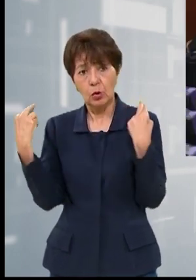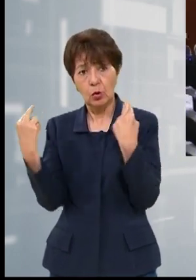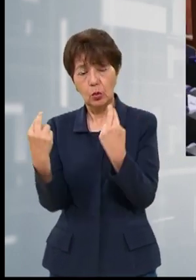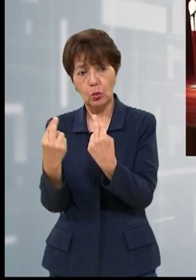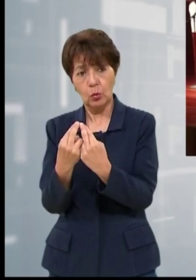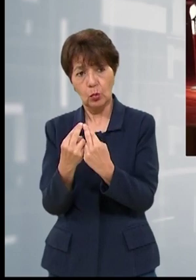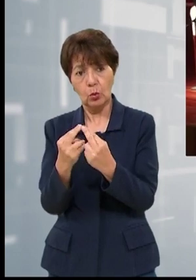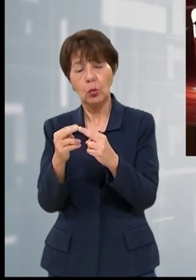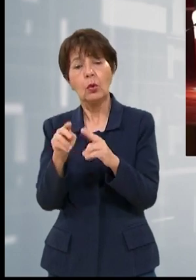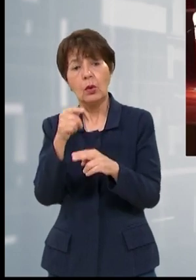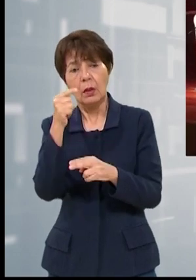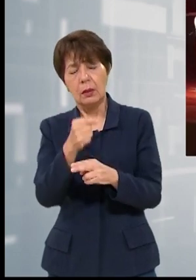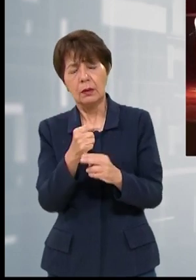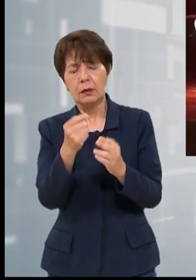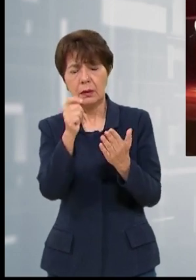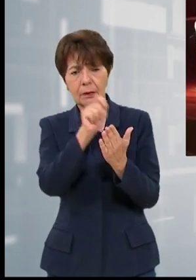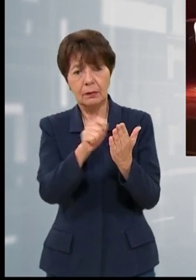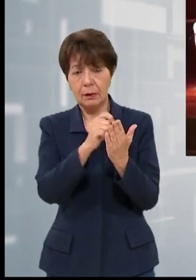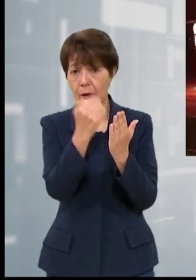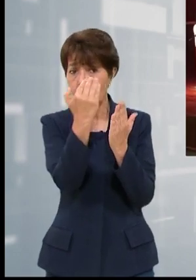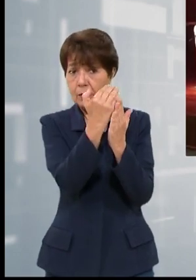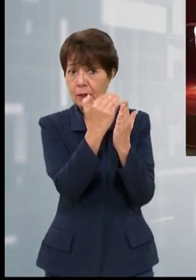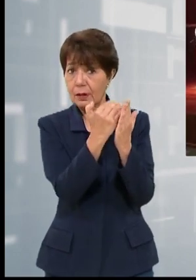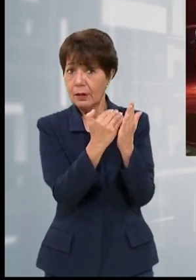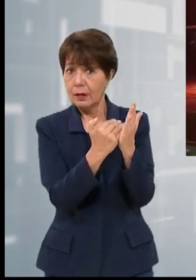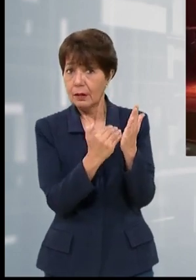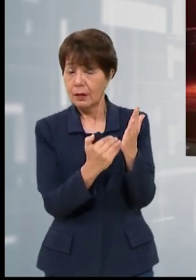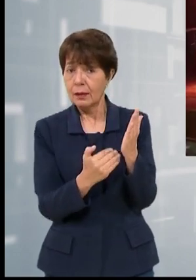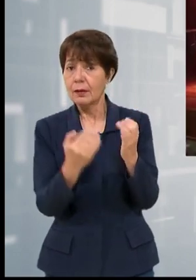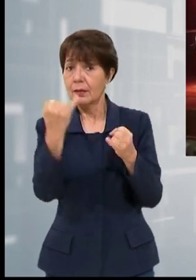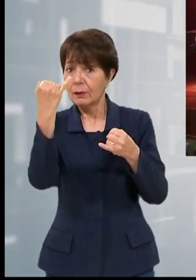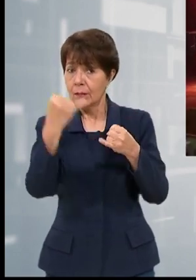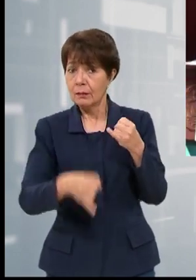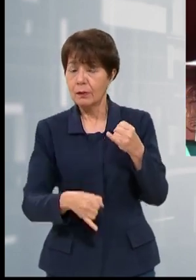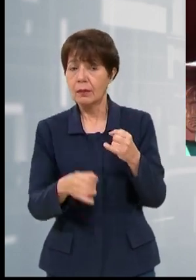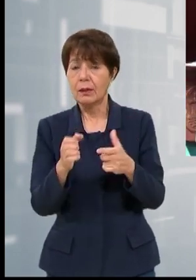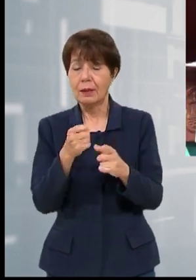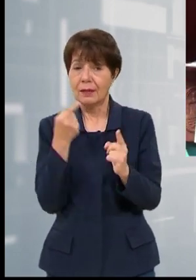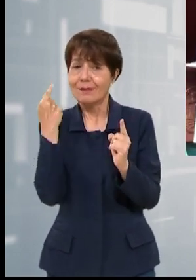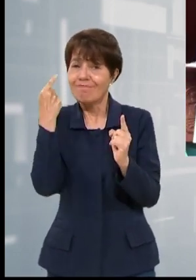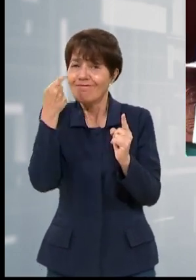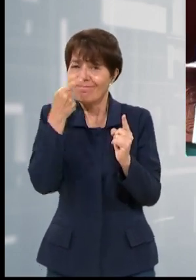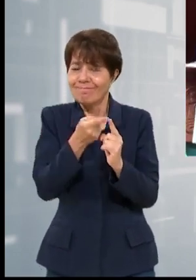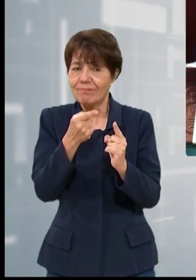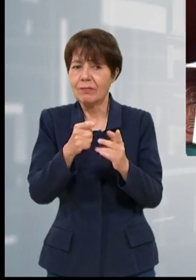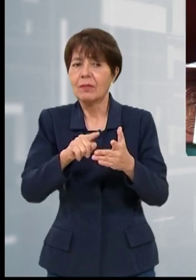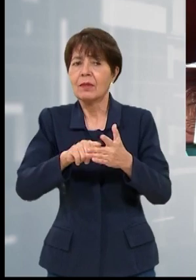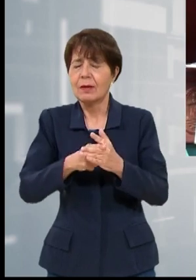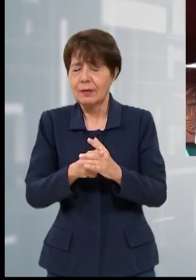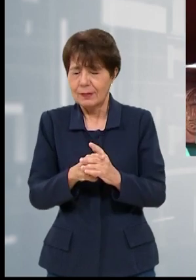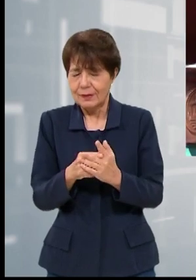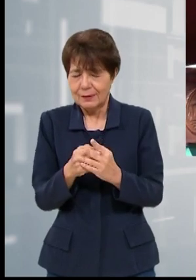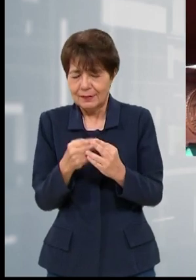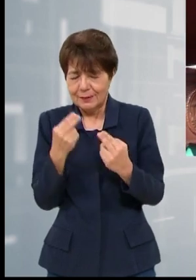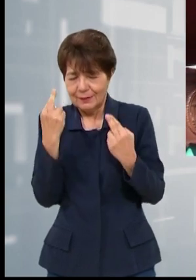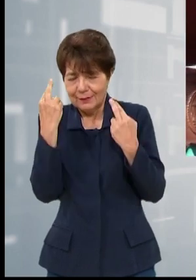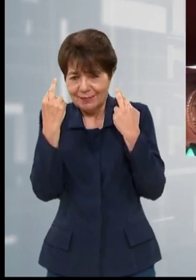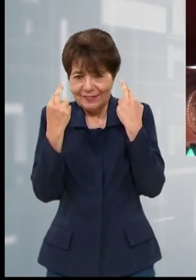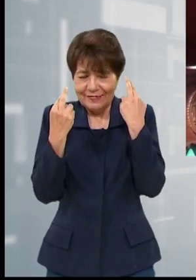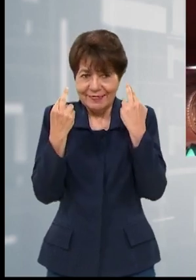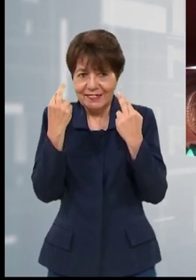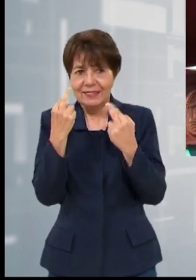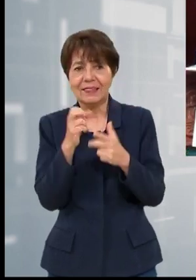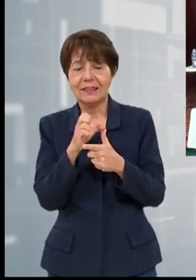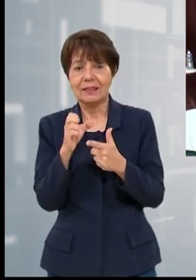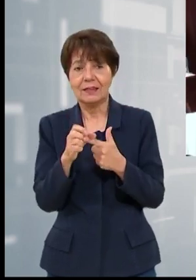elaborará el listado final basándose en la matriz de evaluación para este mismo fin y es allí en donde comenzará el verdadero cabildeo. Para la abogada Maribel